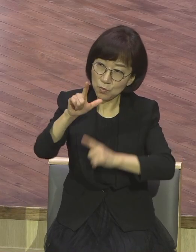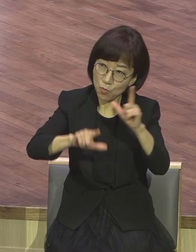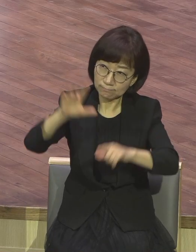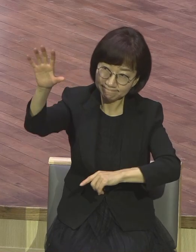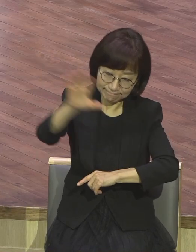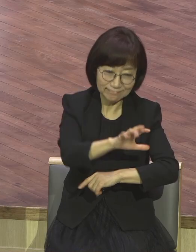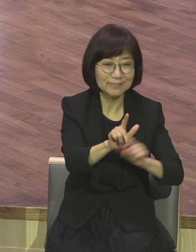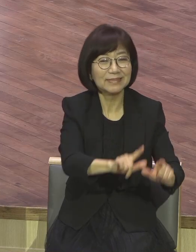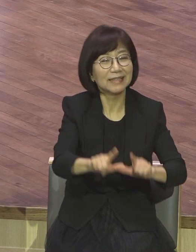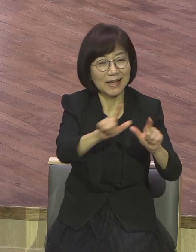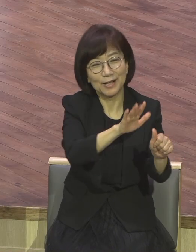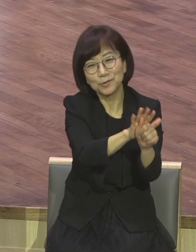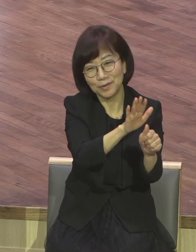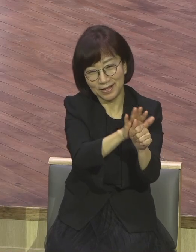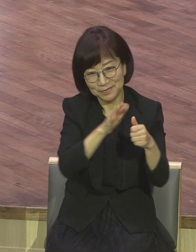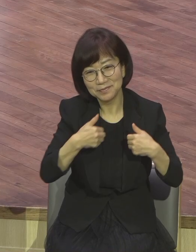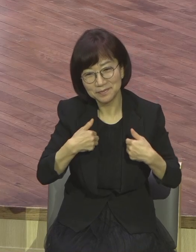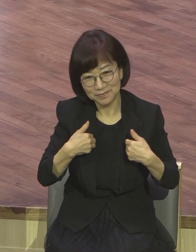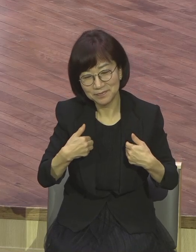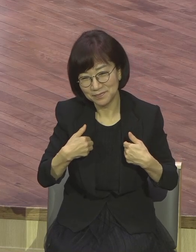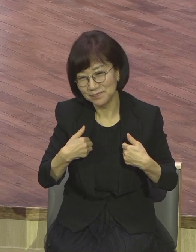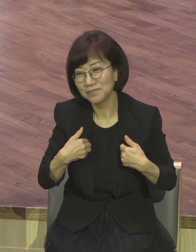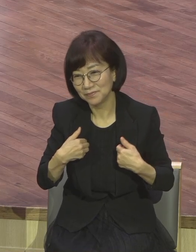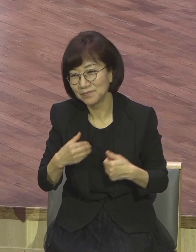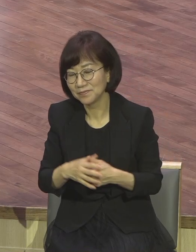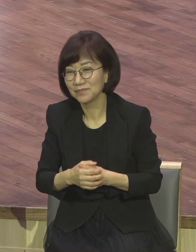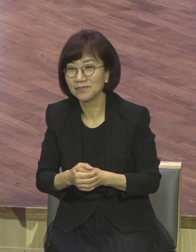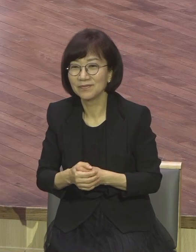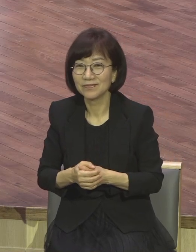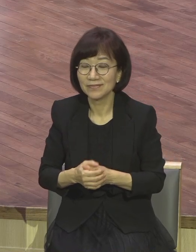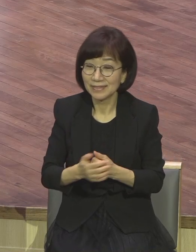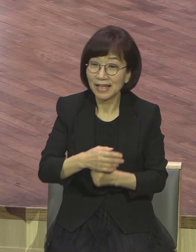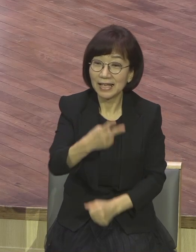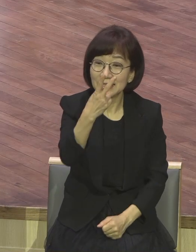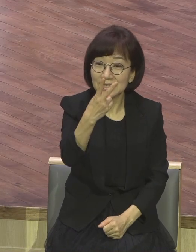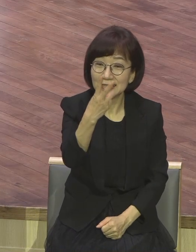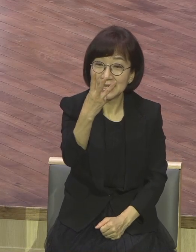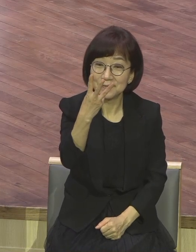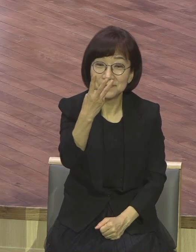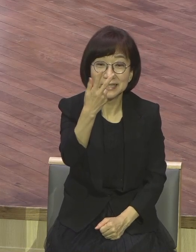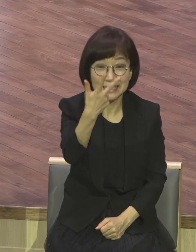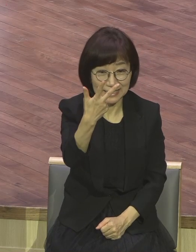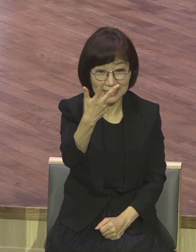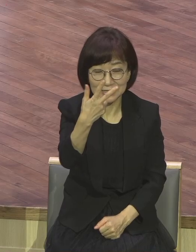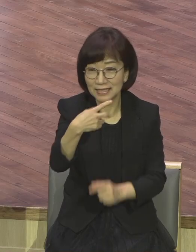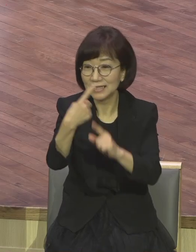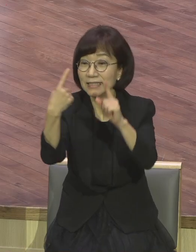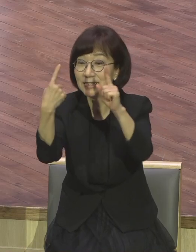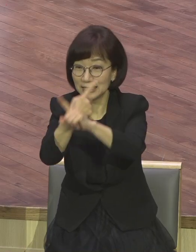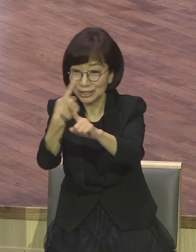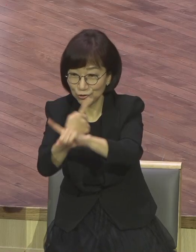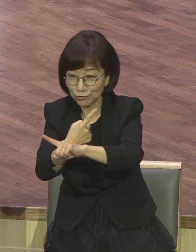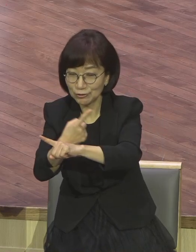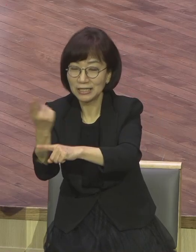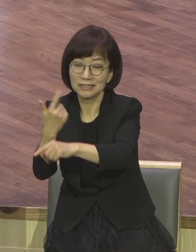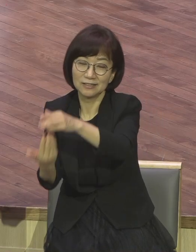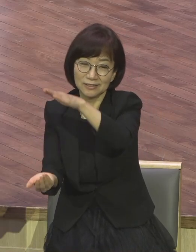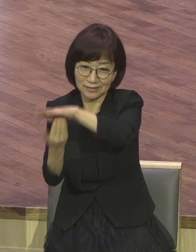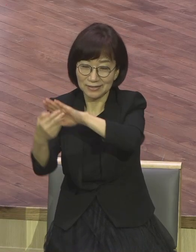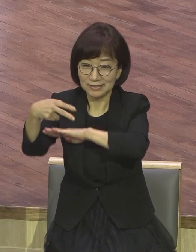그래서 한마디로 말하면 237 치유 서밋으로 쓰여오는 겁니다. 237 치유